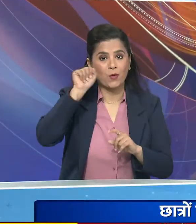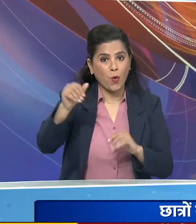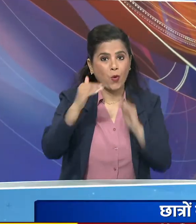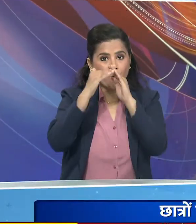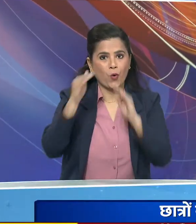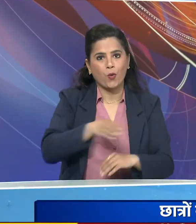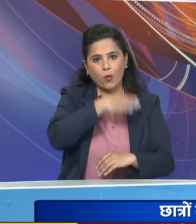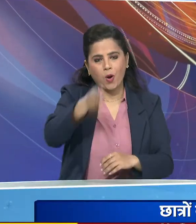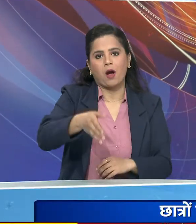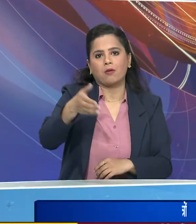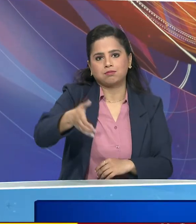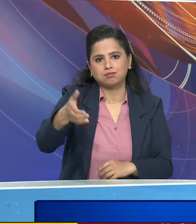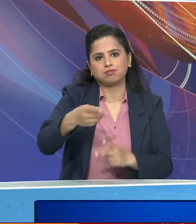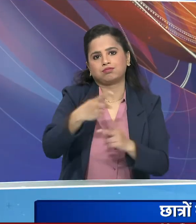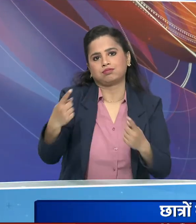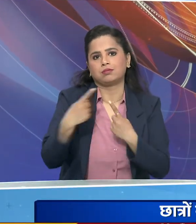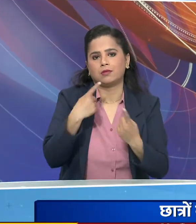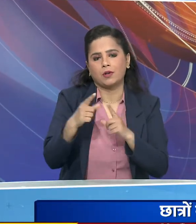बधाई दी